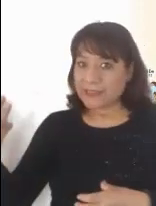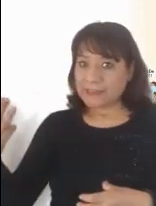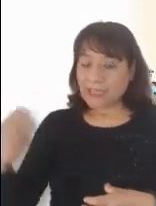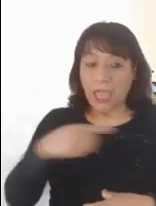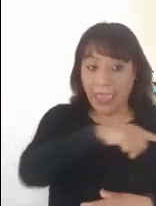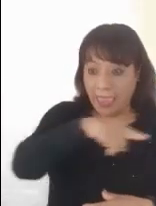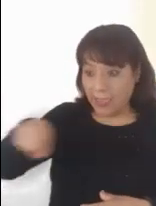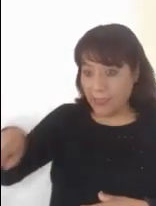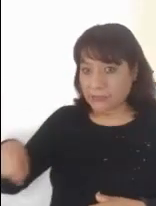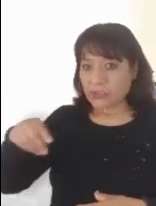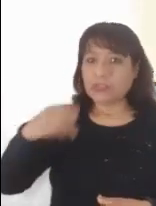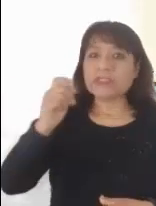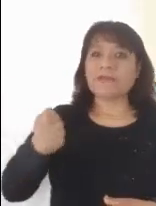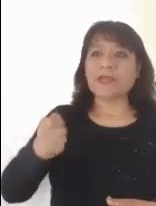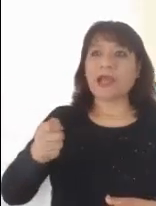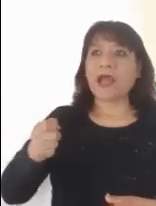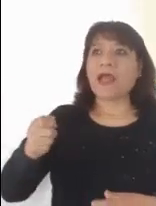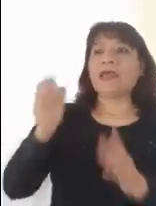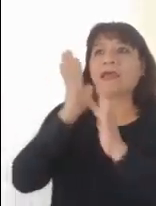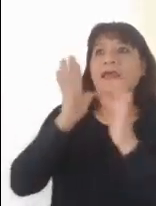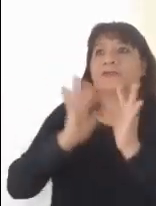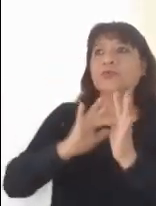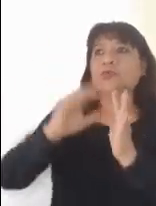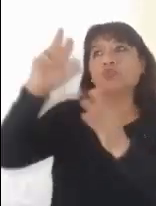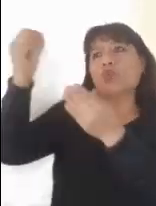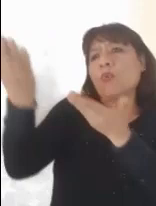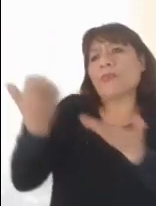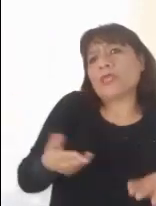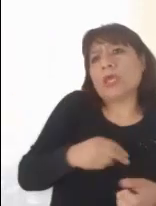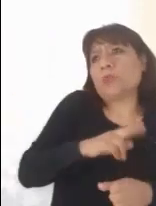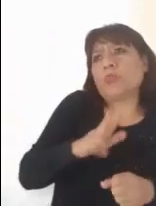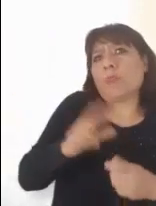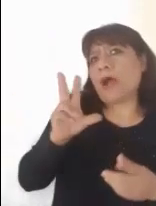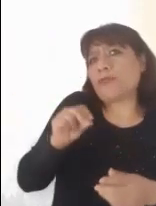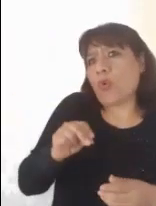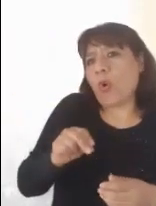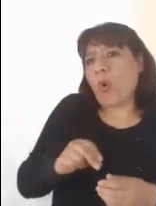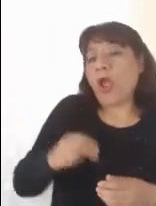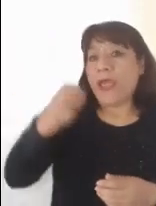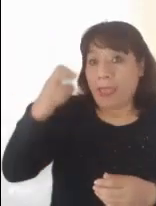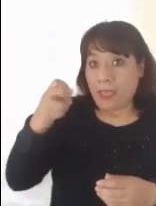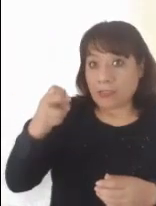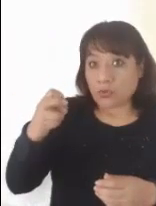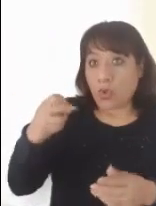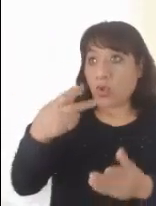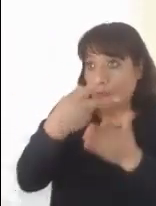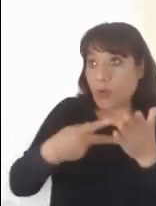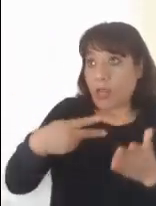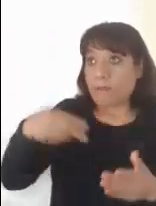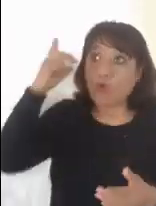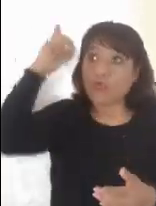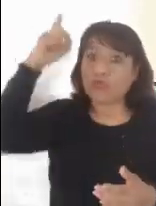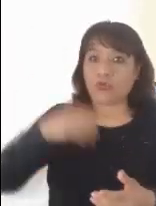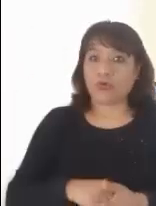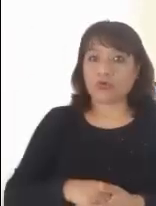casualidad, sino que está en el plan de salvación de Dios Padre. Pero al iniciar su larga lista con Abraham